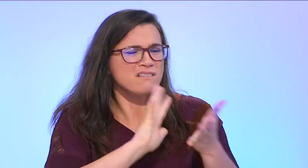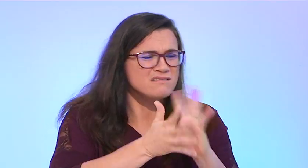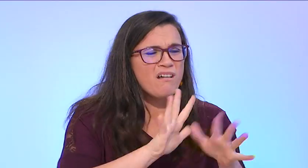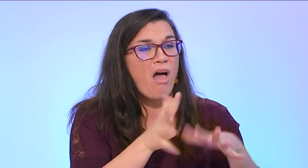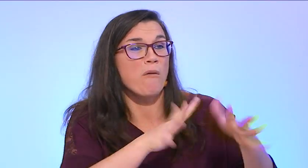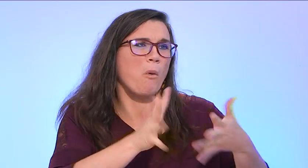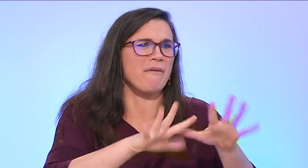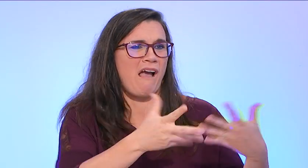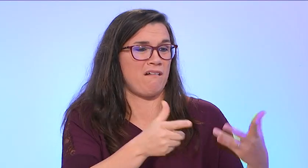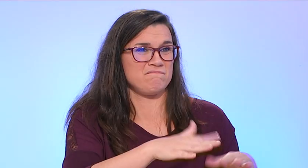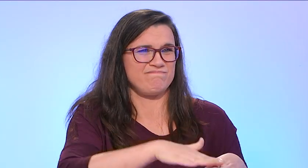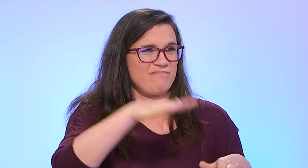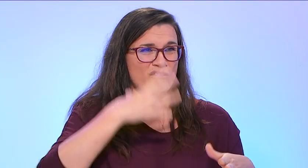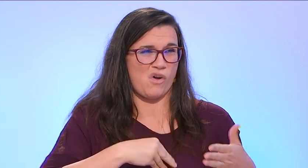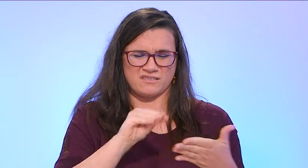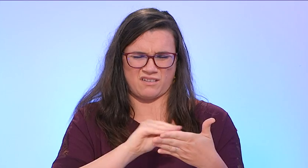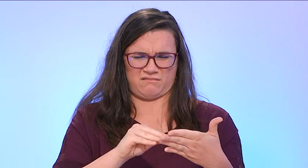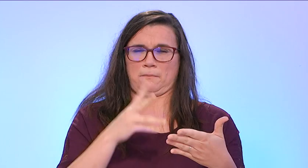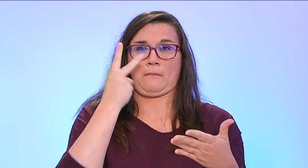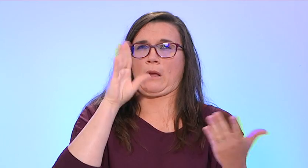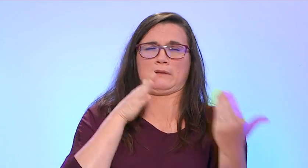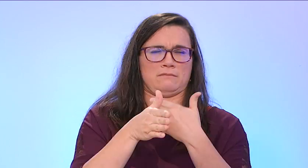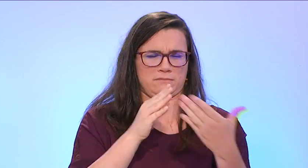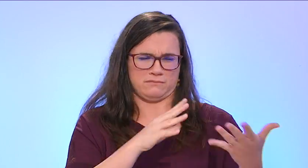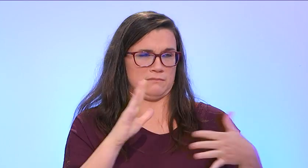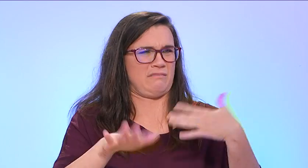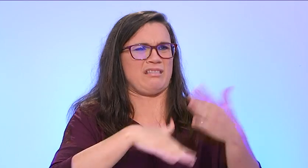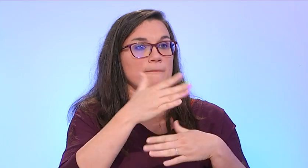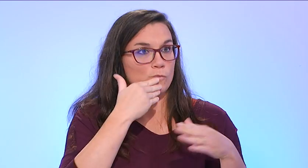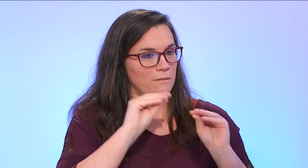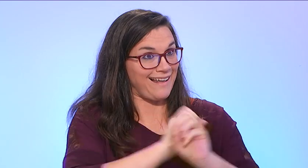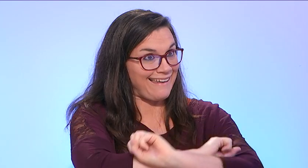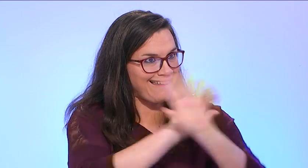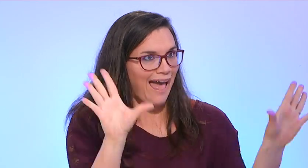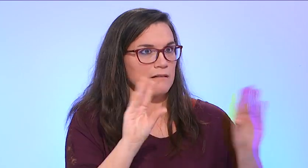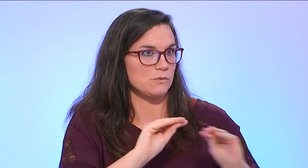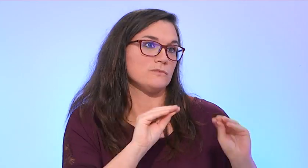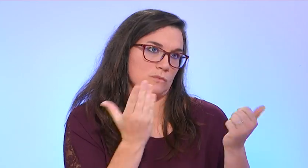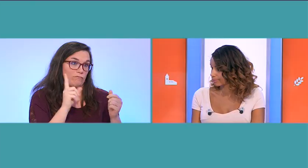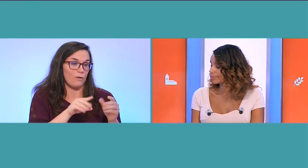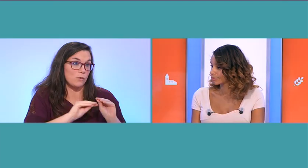se construire aisément. que s'ils utilisent l'oralisme, peu de langue des signes, etc.,